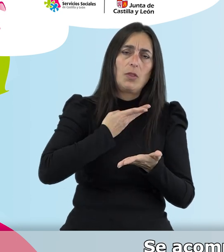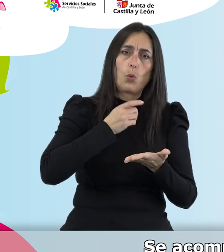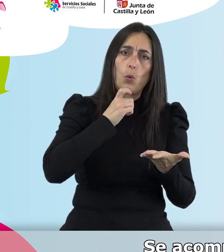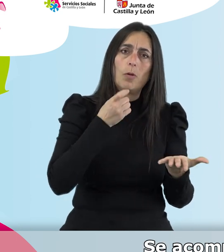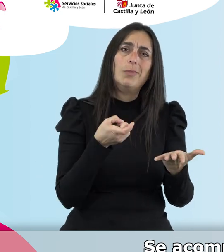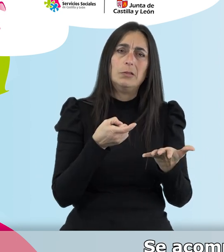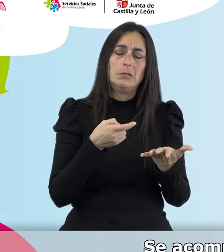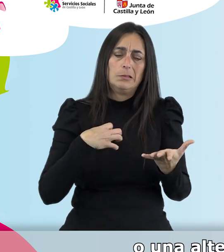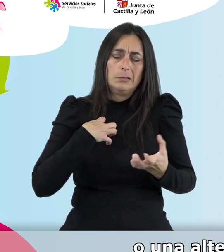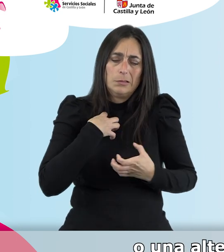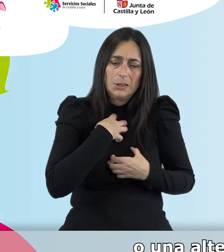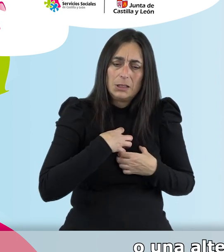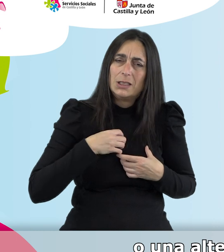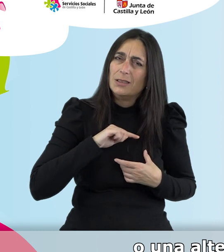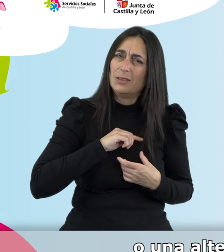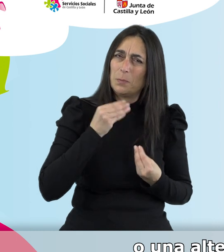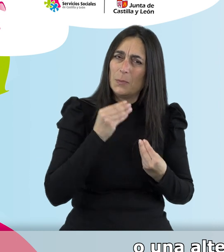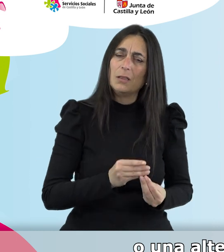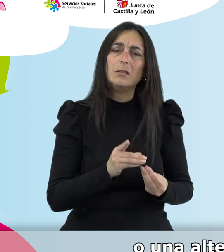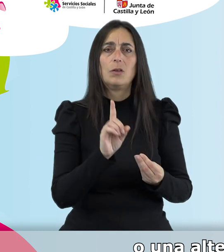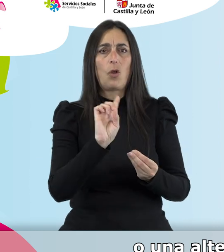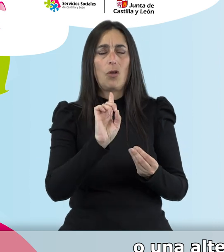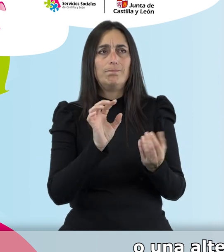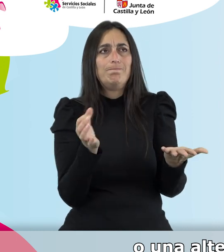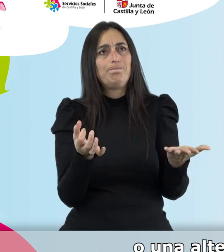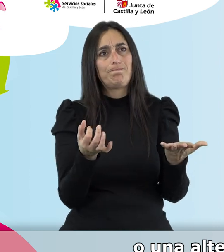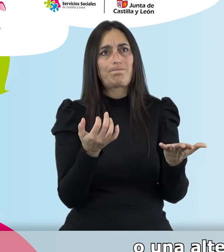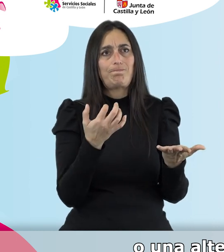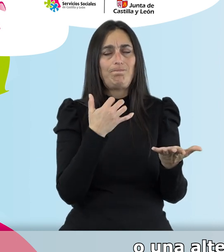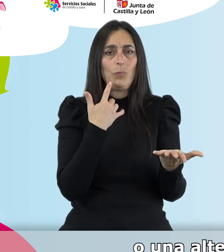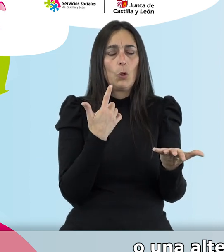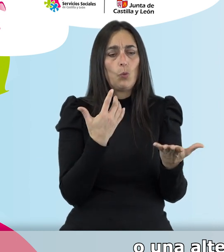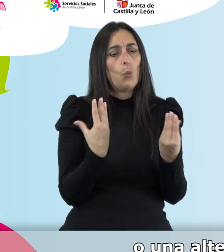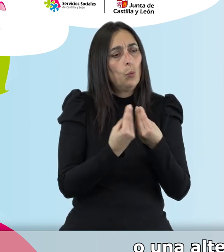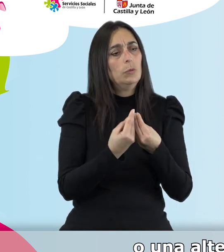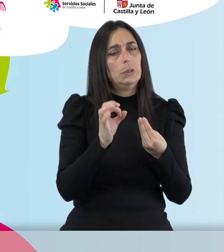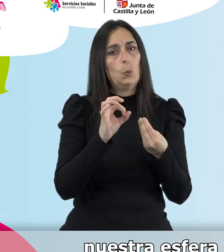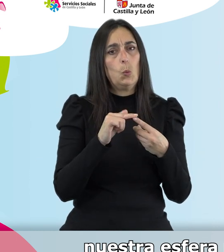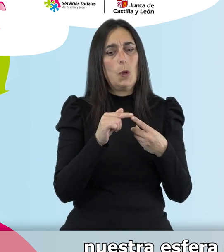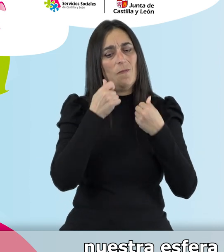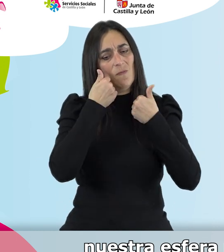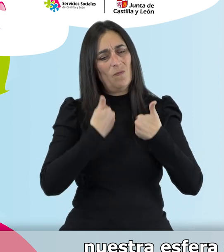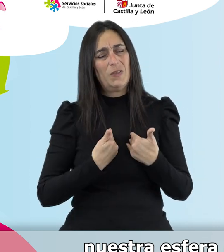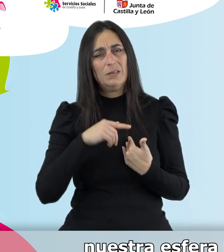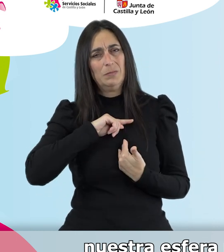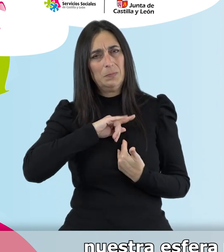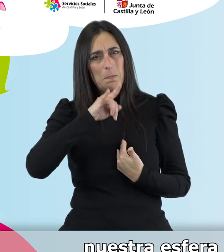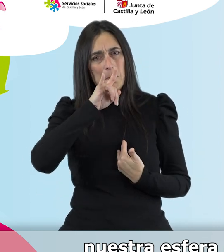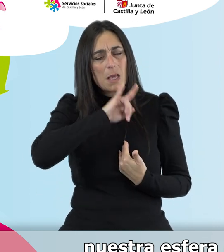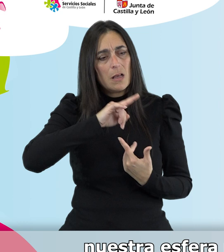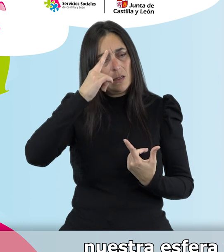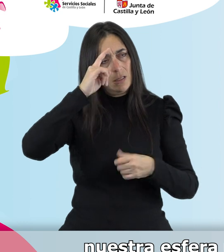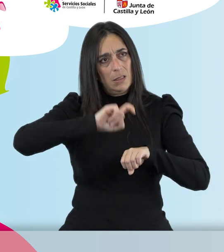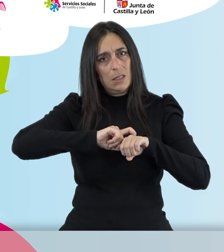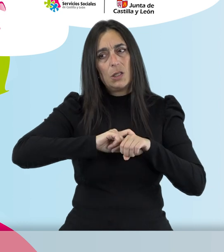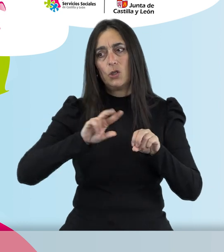generalmente de un malestar o una alteración en nuestra esfera física, nuestra esfera psicológica,